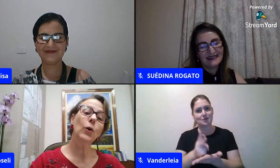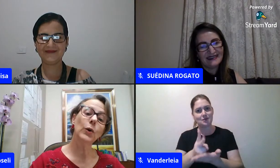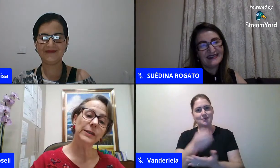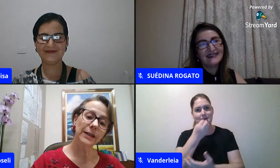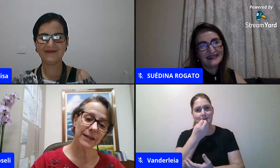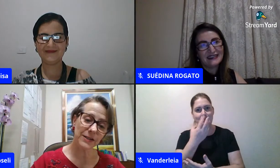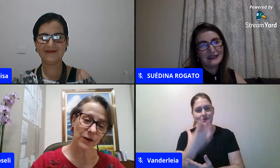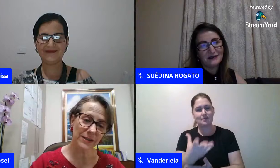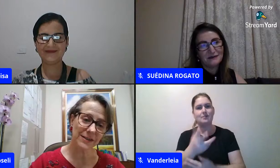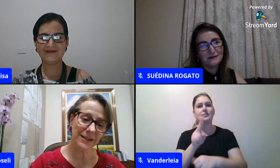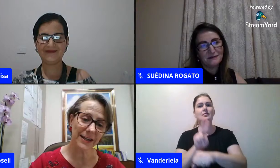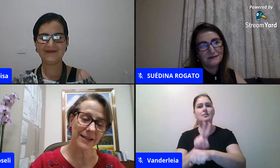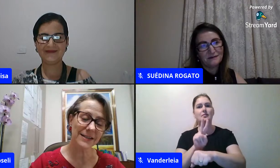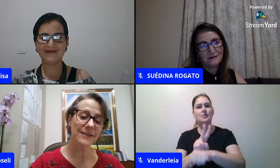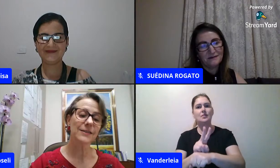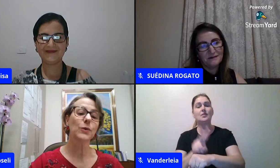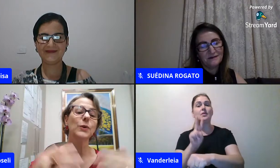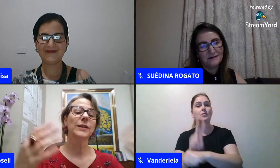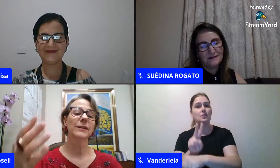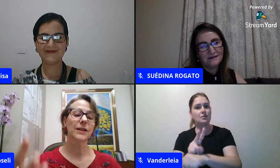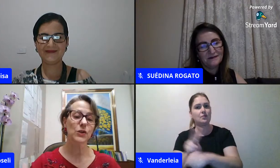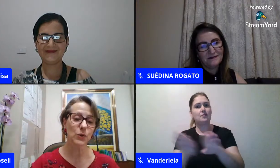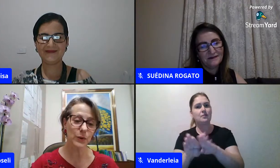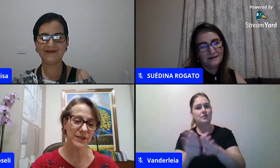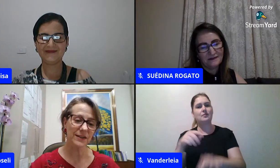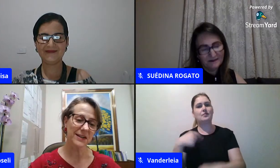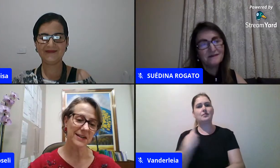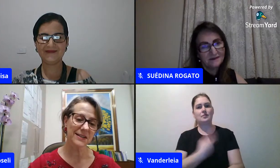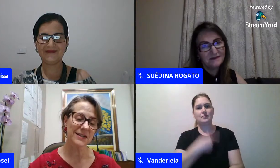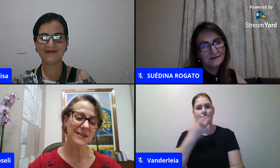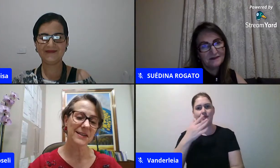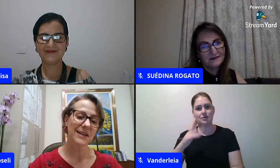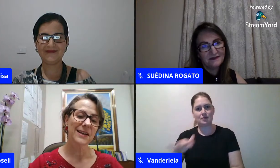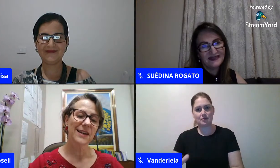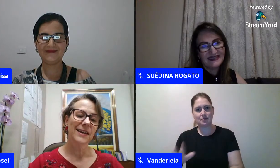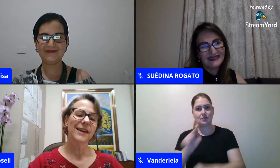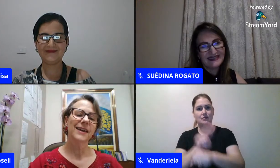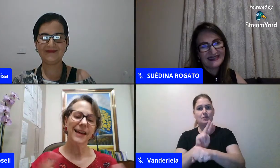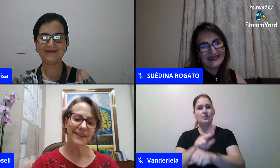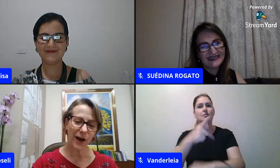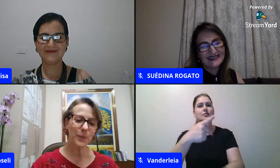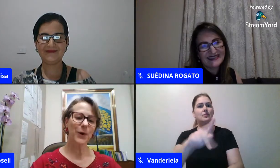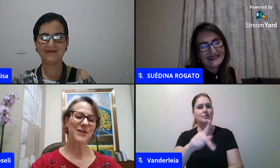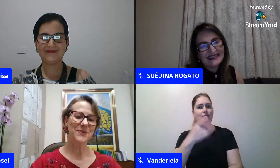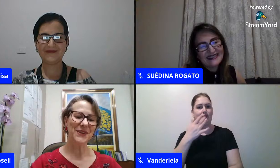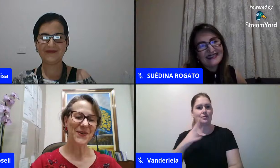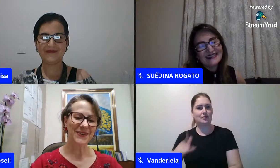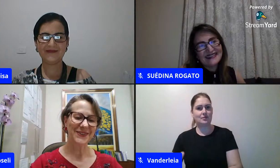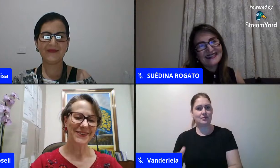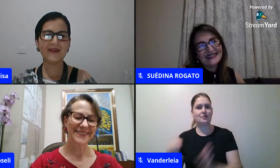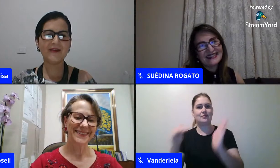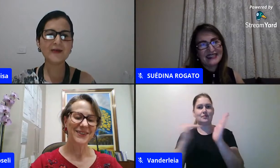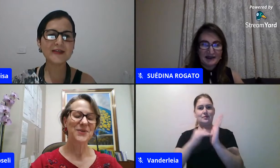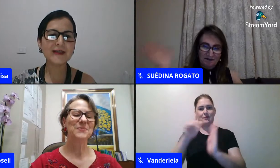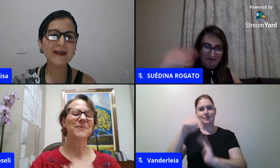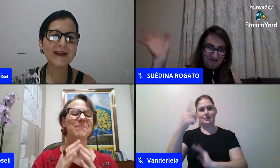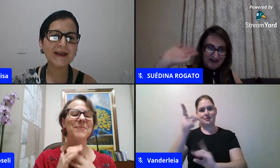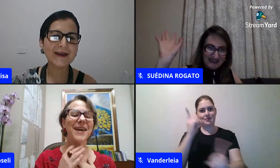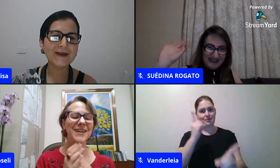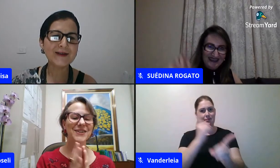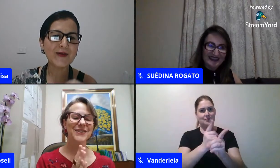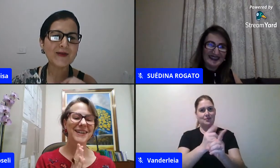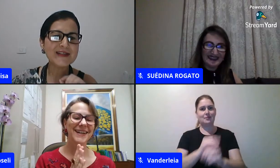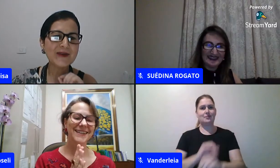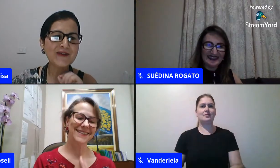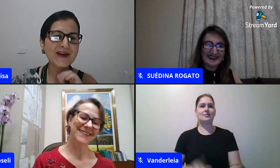cuidem cuidem das nossas crianças cuidem das suas crianças e até o próximo encontro um